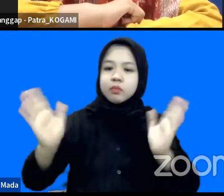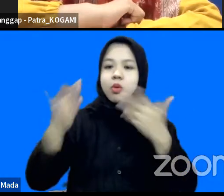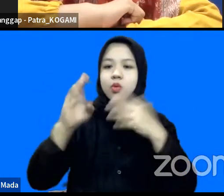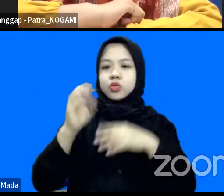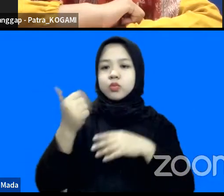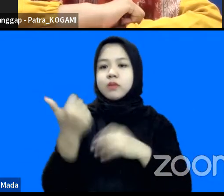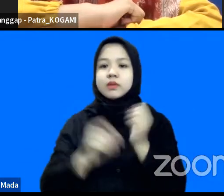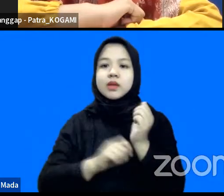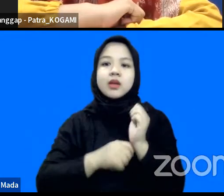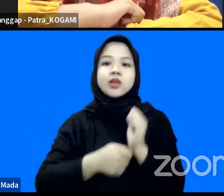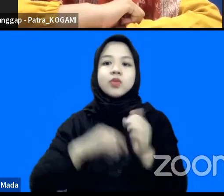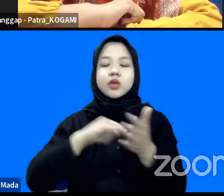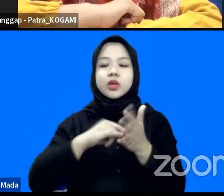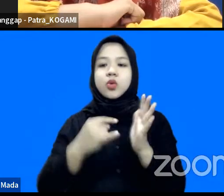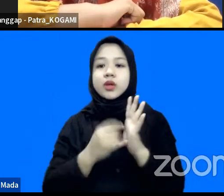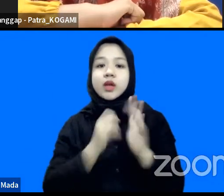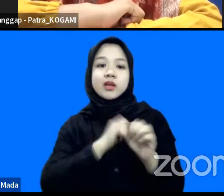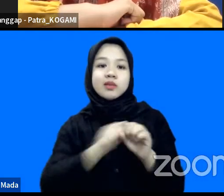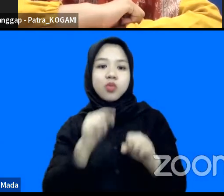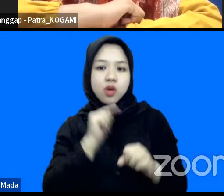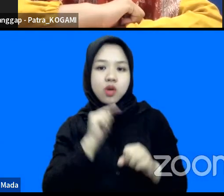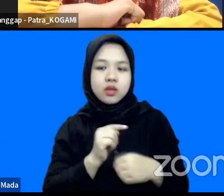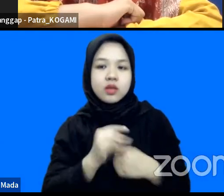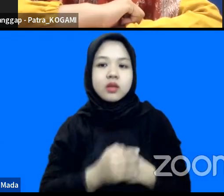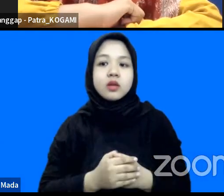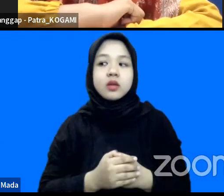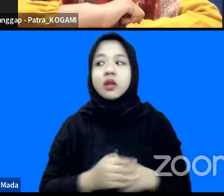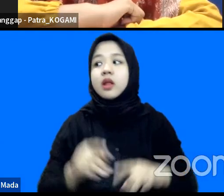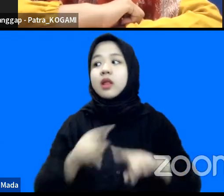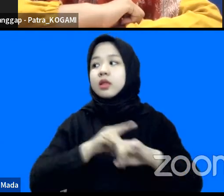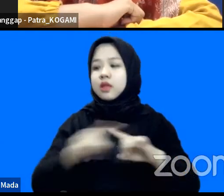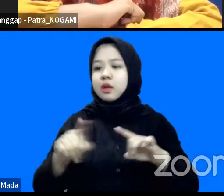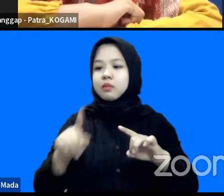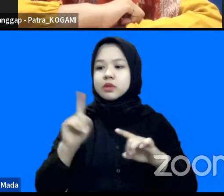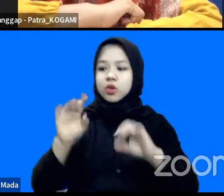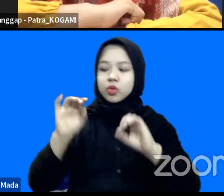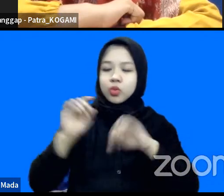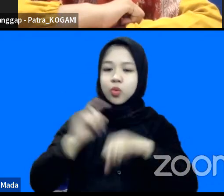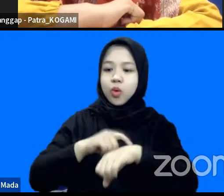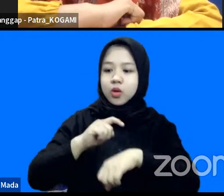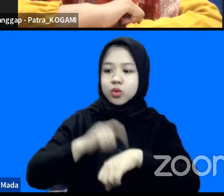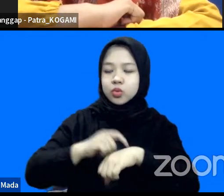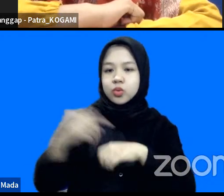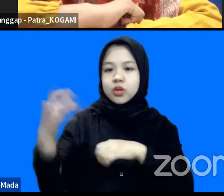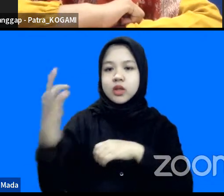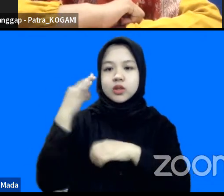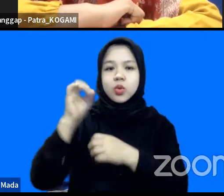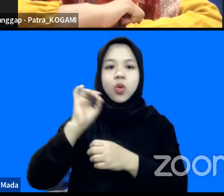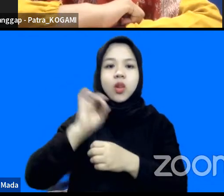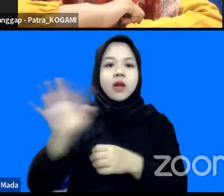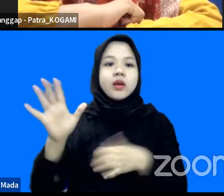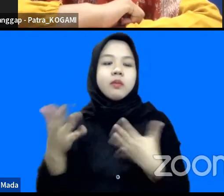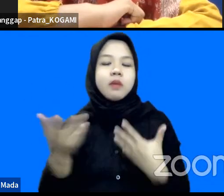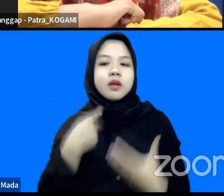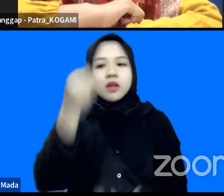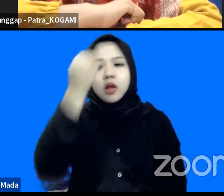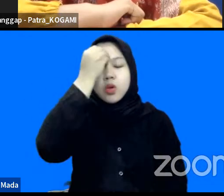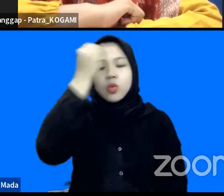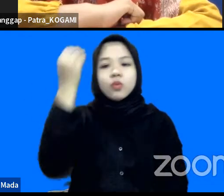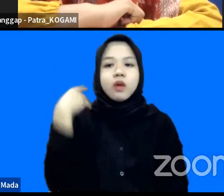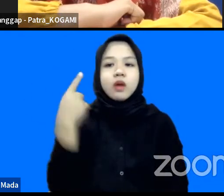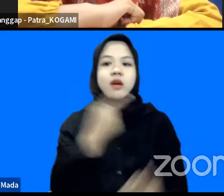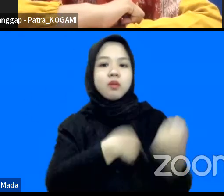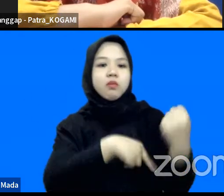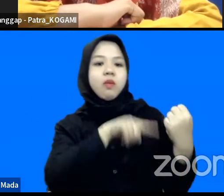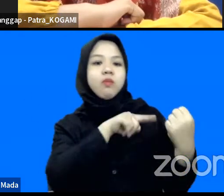meresponse teknologi yang diciptakan ini gitu tapi dalam satu waktu konsekuensi lainnya adalah kita lupa dengan kemampuan atau